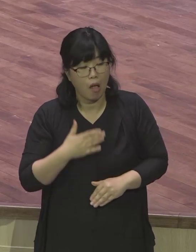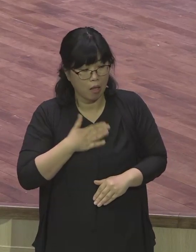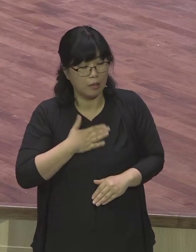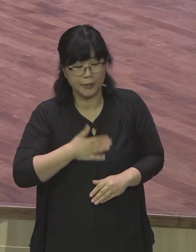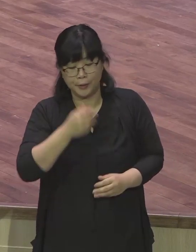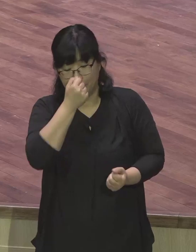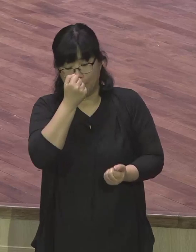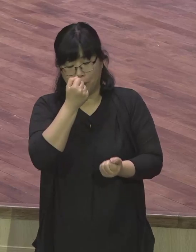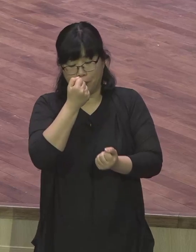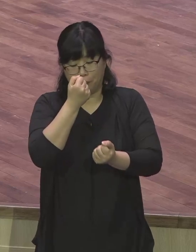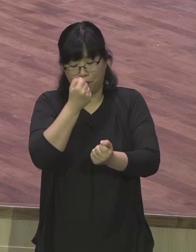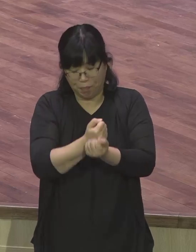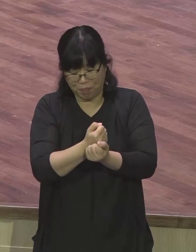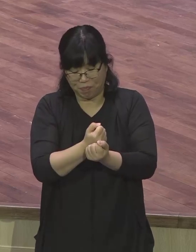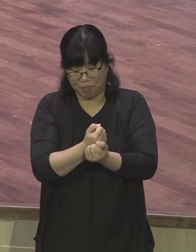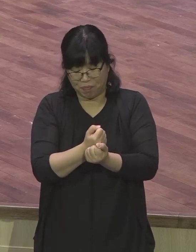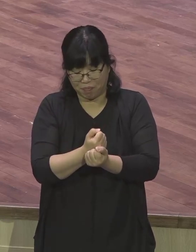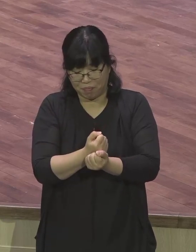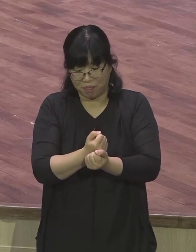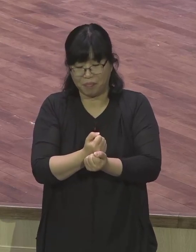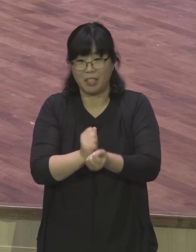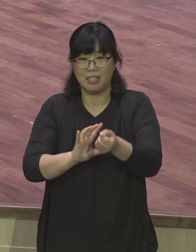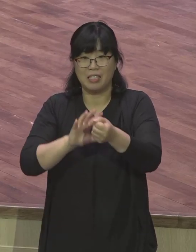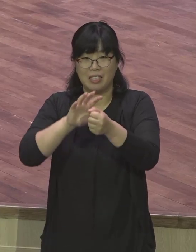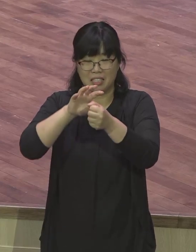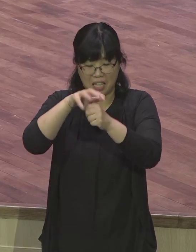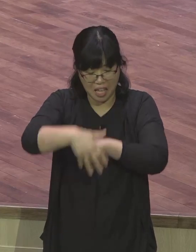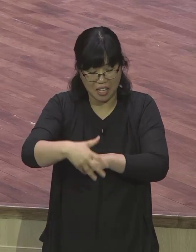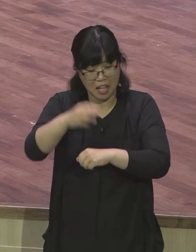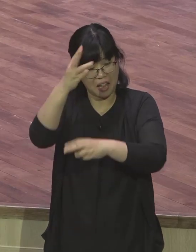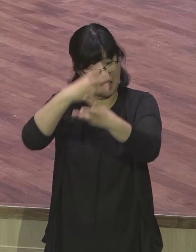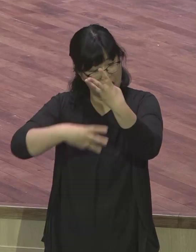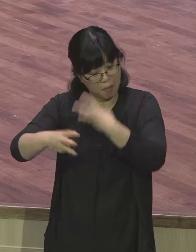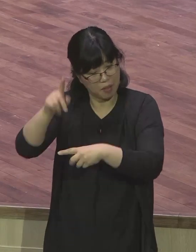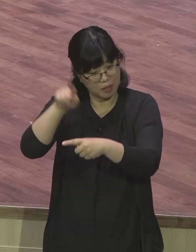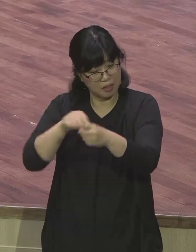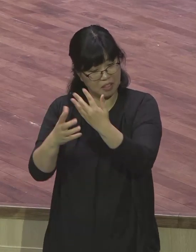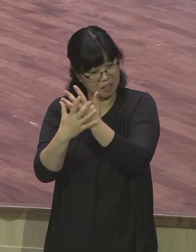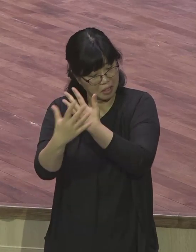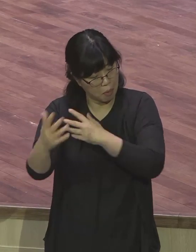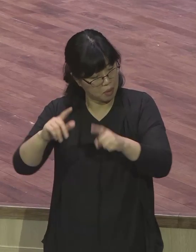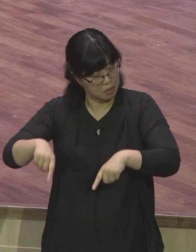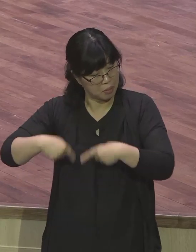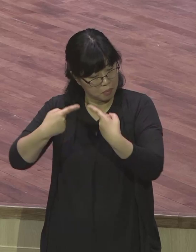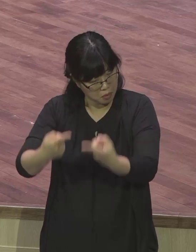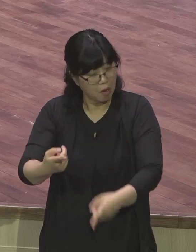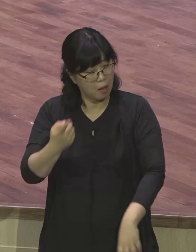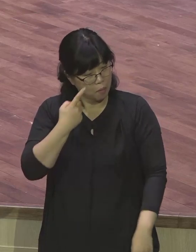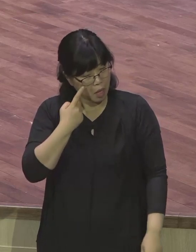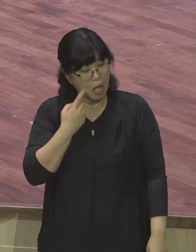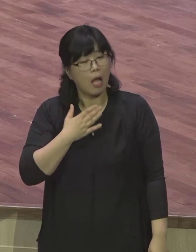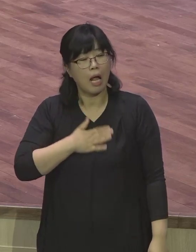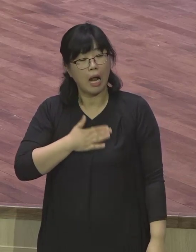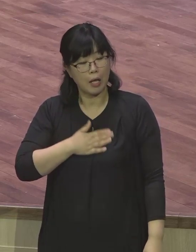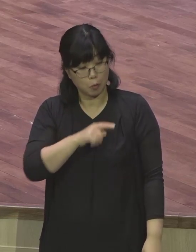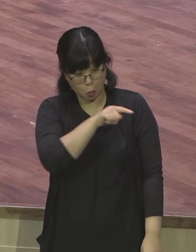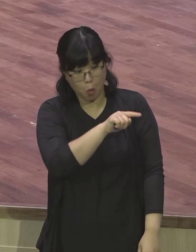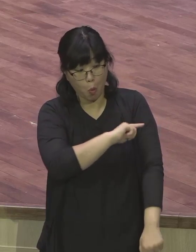강주에 가면 우리 사모님께서 저에게 명찰을 주시거나 또 아니면 무언가 해주겠다는